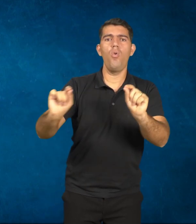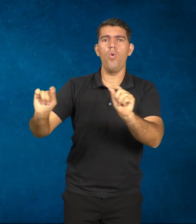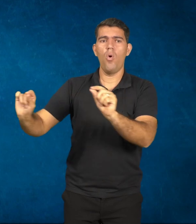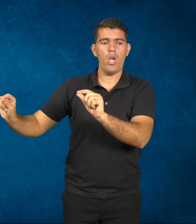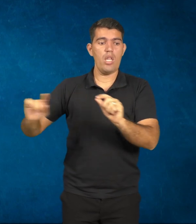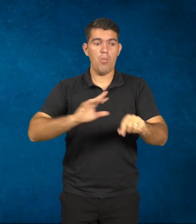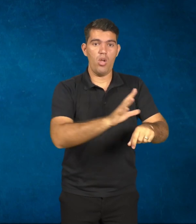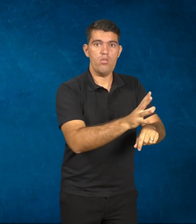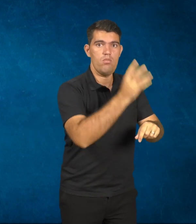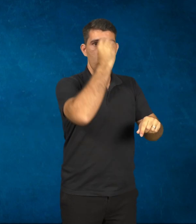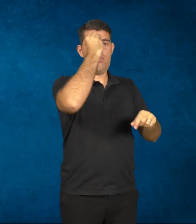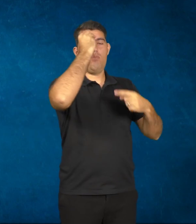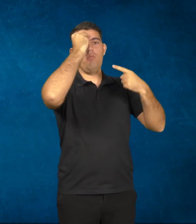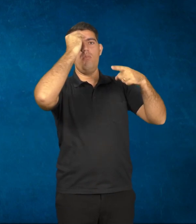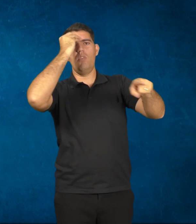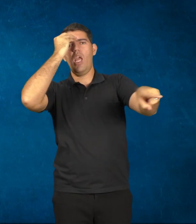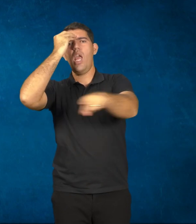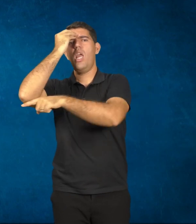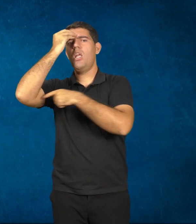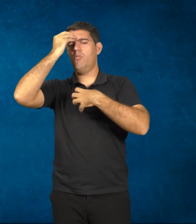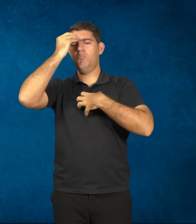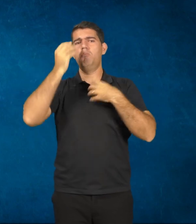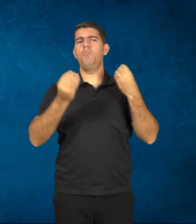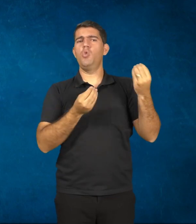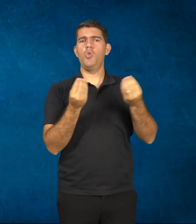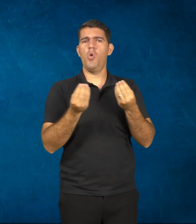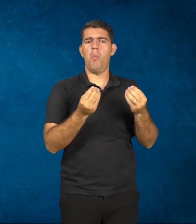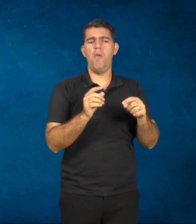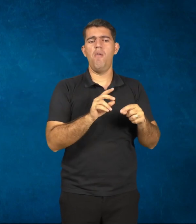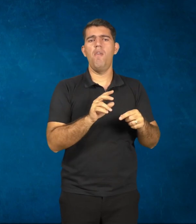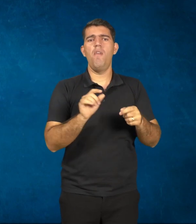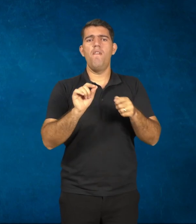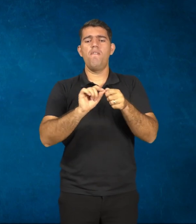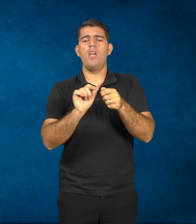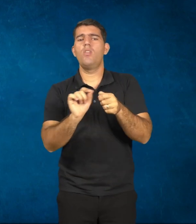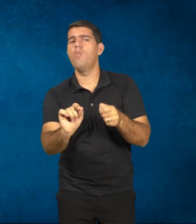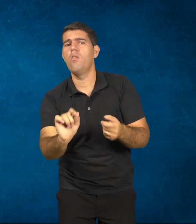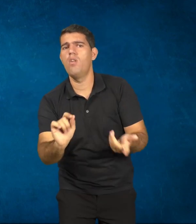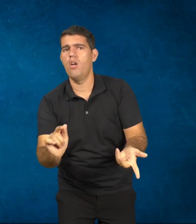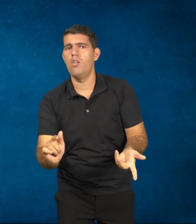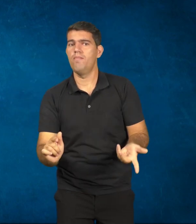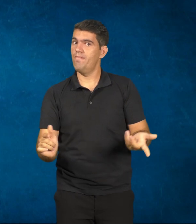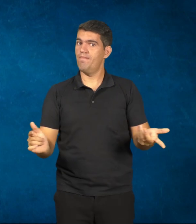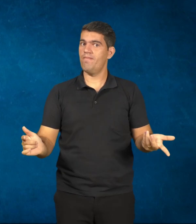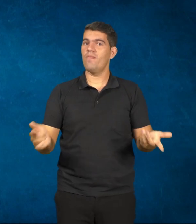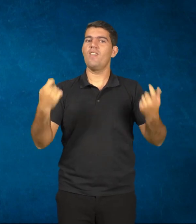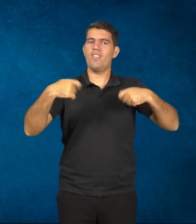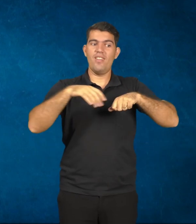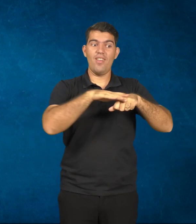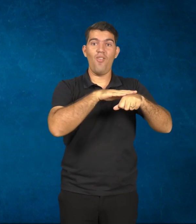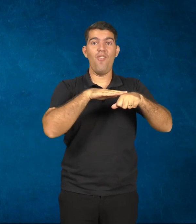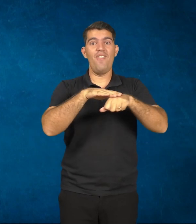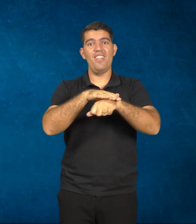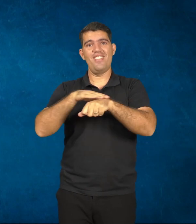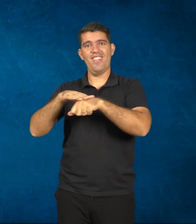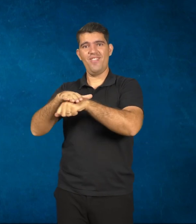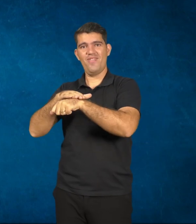esse conteúdo ao qual eles têm acesso e são submetidos em alguma medida. Acho que o diálogo deve começar por aí e ser a